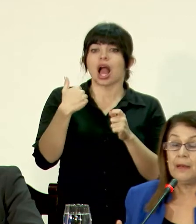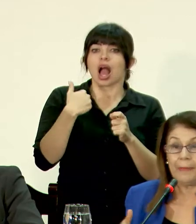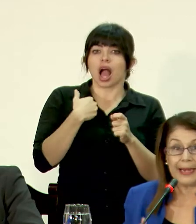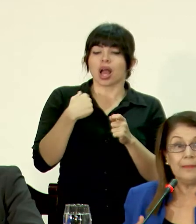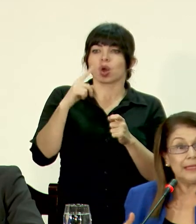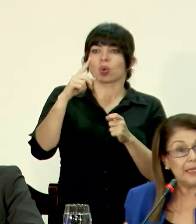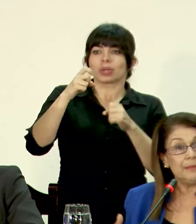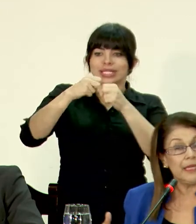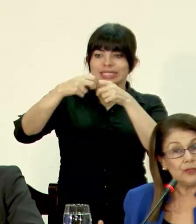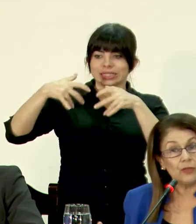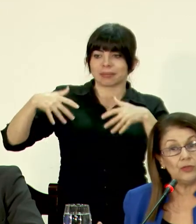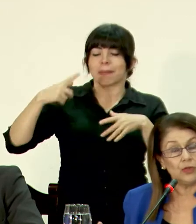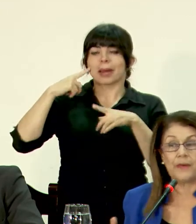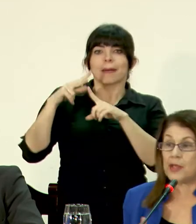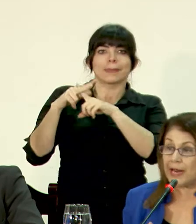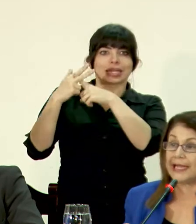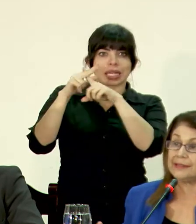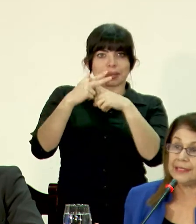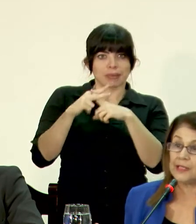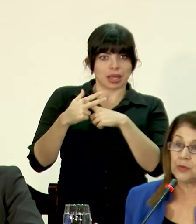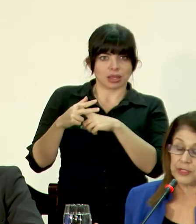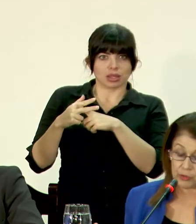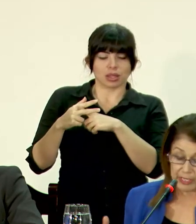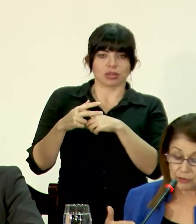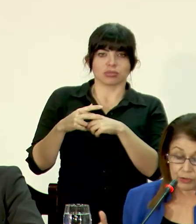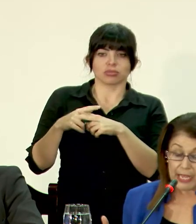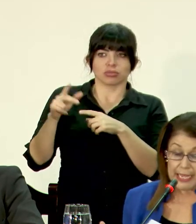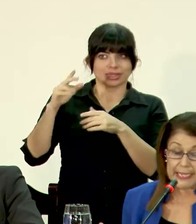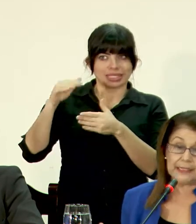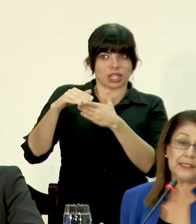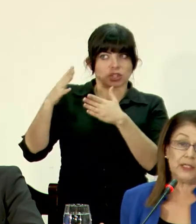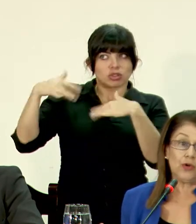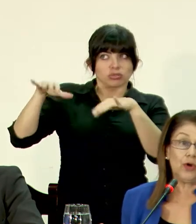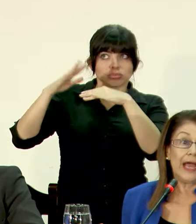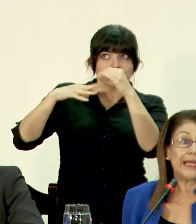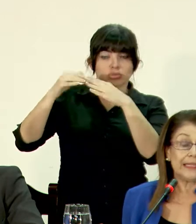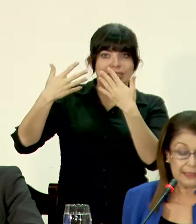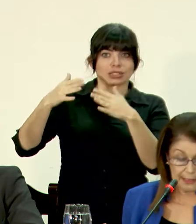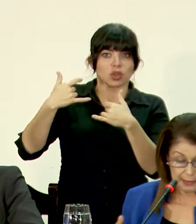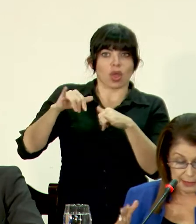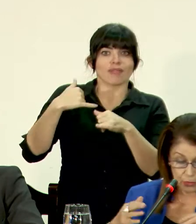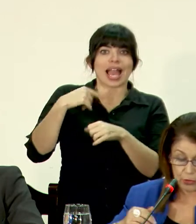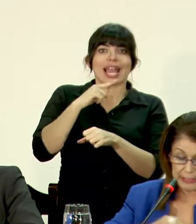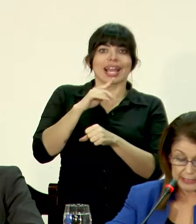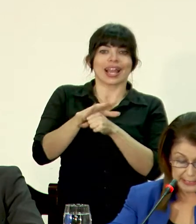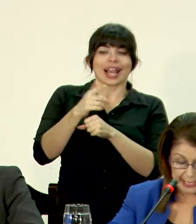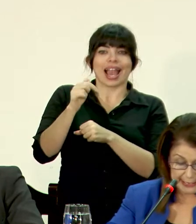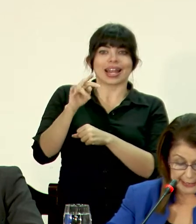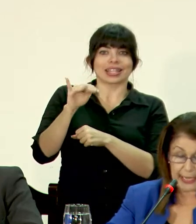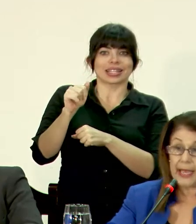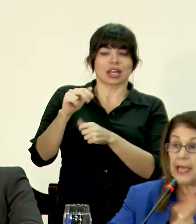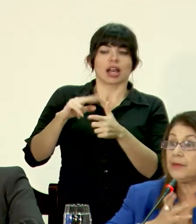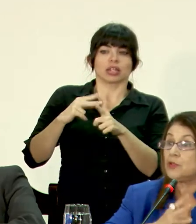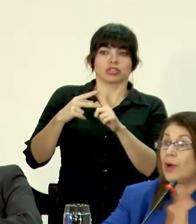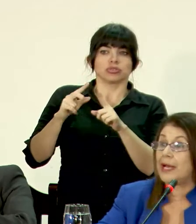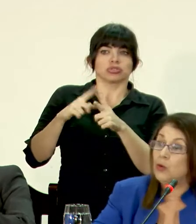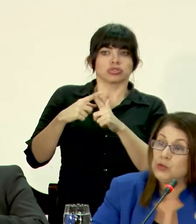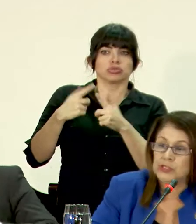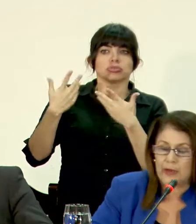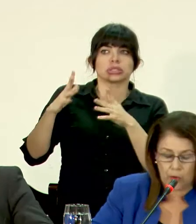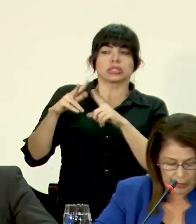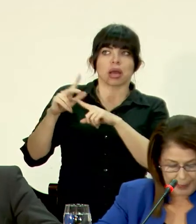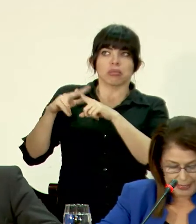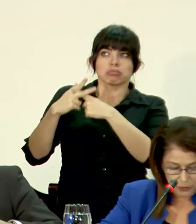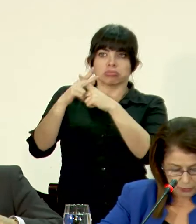esquema para el mantenimiento, todavía hay una garantía sobre esos centros y han sido atendidas sus necesidades de eventual